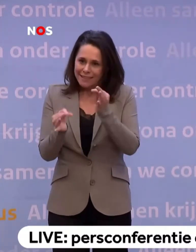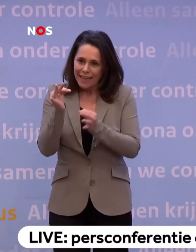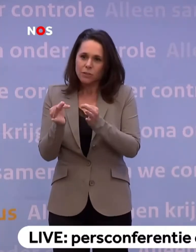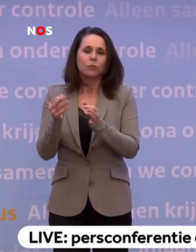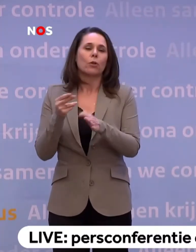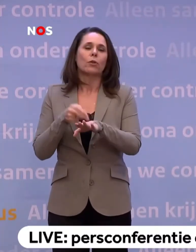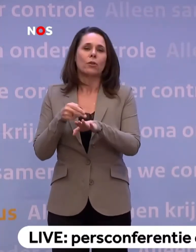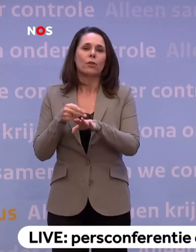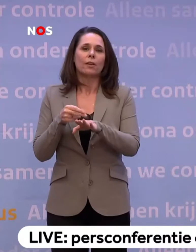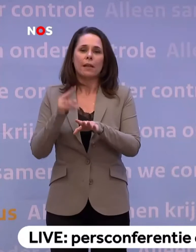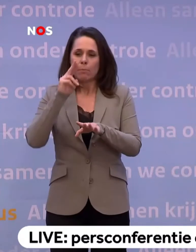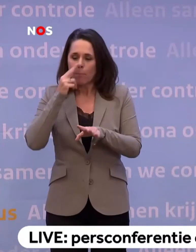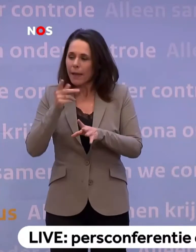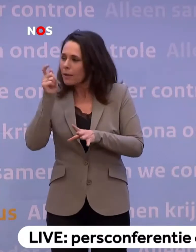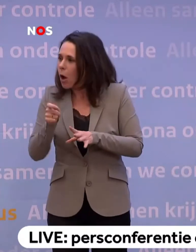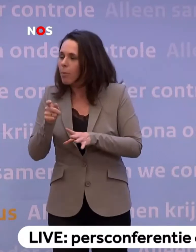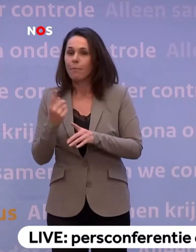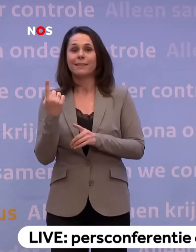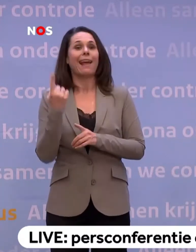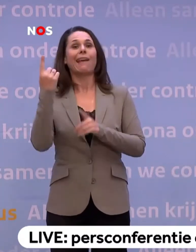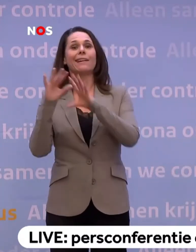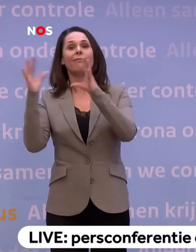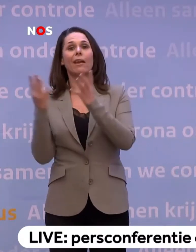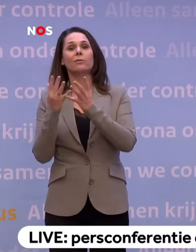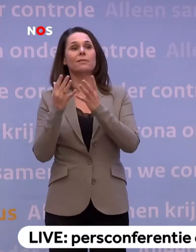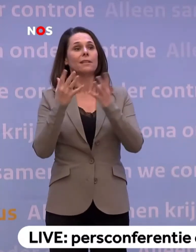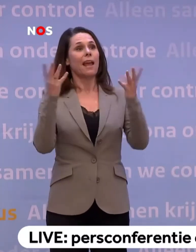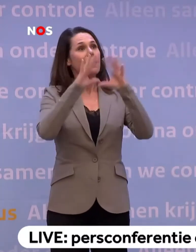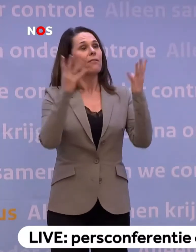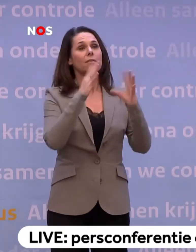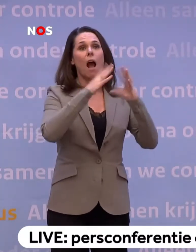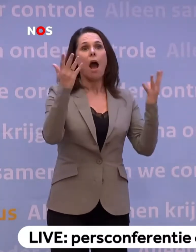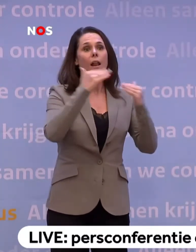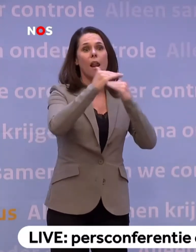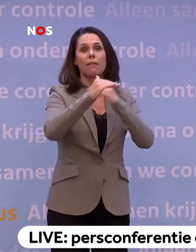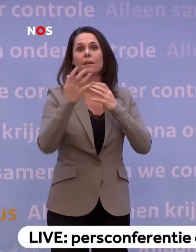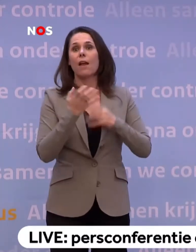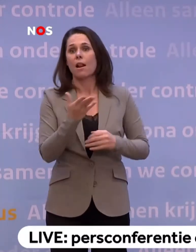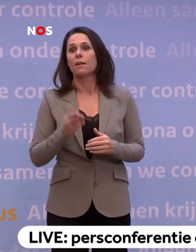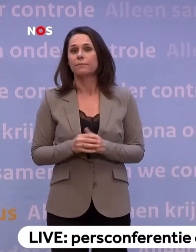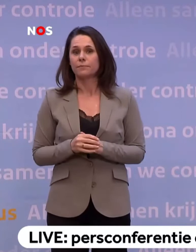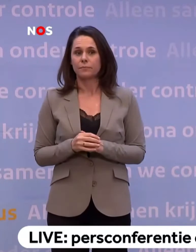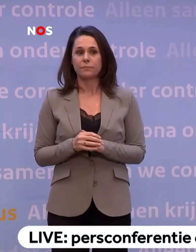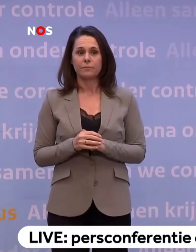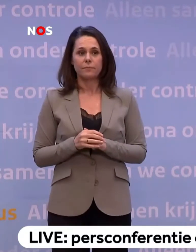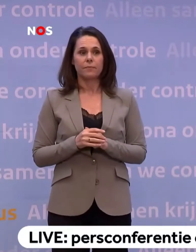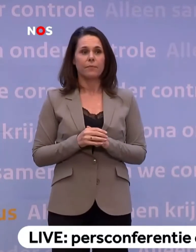...proberen we uit alle macht aan te komen... ...maar we zijn zeker niet de enigen ter wereld... ...namelijk alle landen ter wereld proberen dat op dit moment. Telegraaf. Ja,